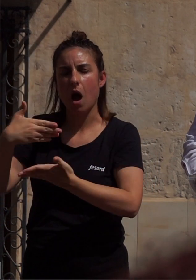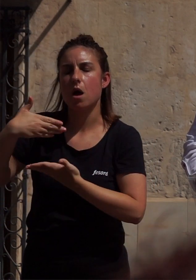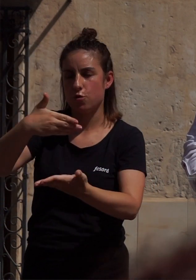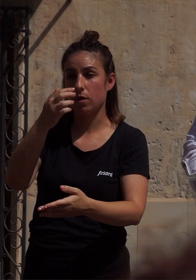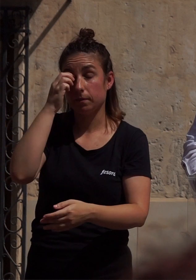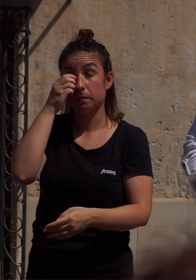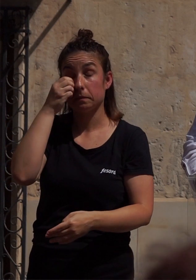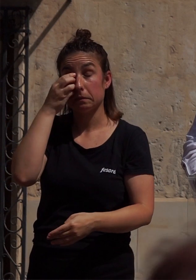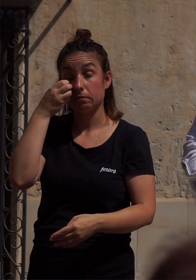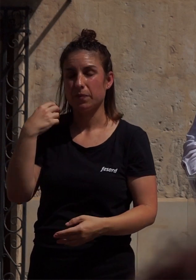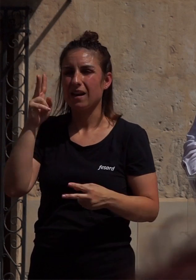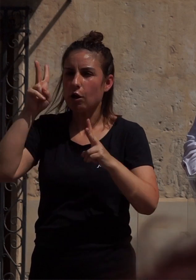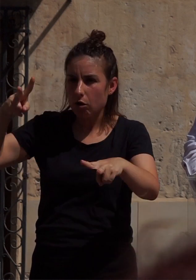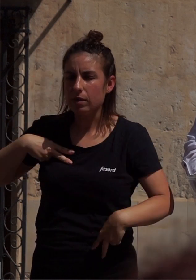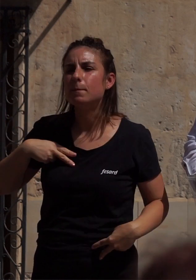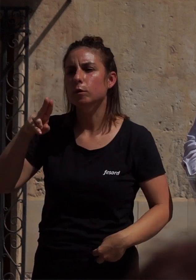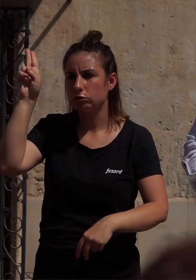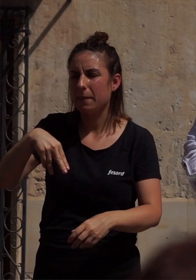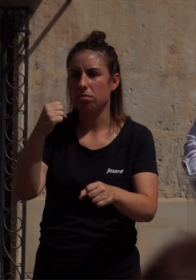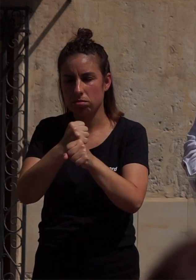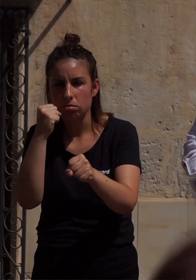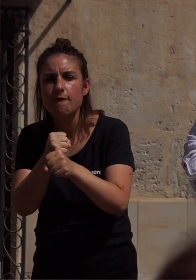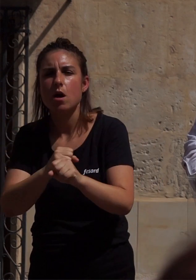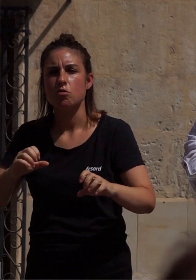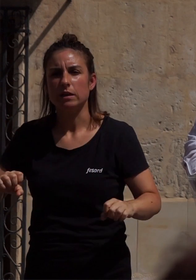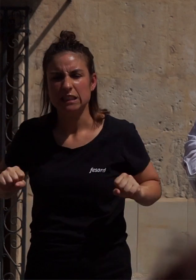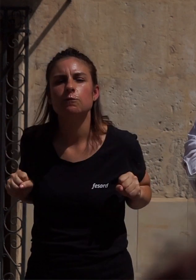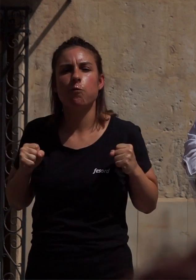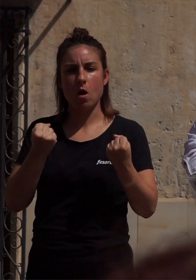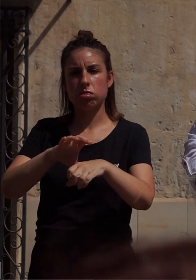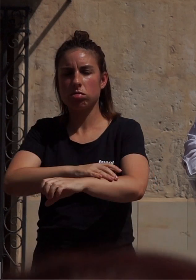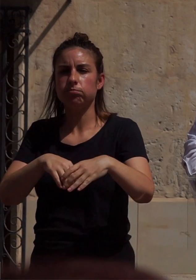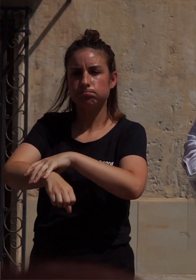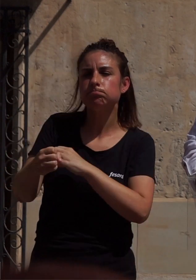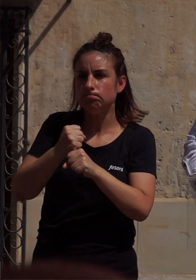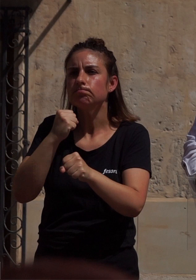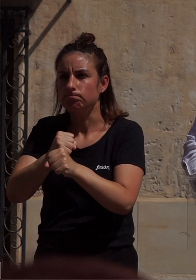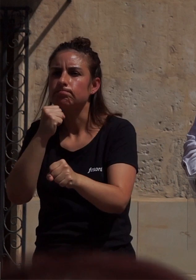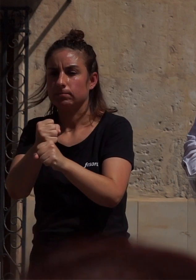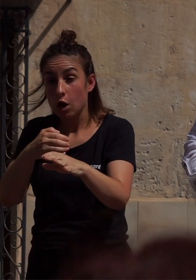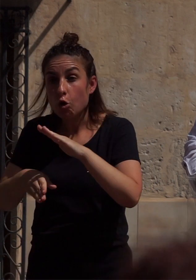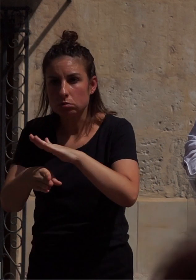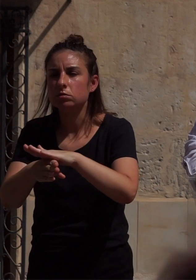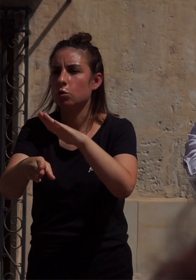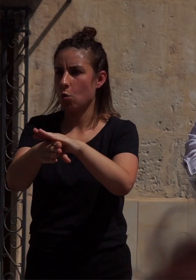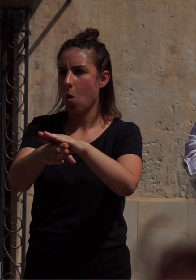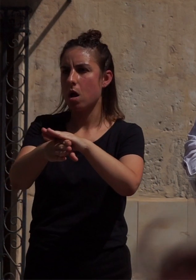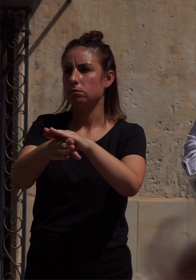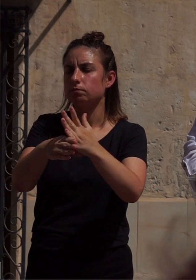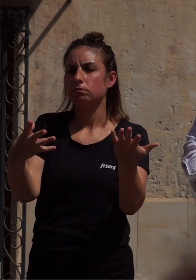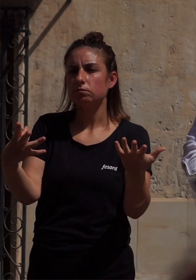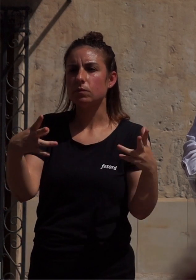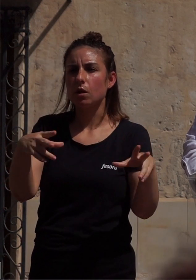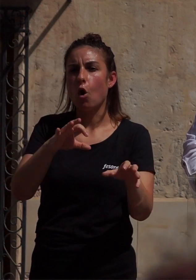Reconocemos la contribución, el trabajo y el esfuerzo que han realizado y que continúan realizando las organizaciones del